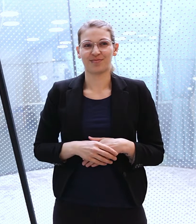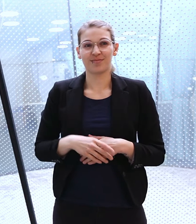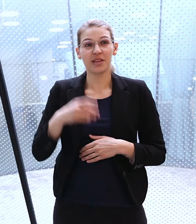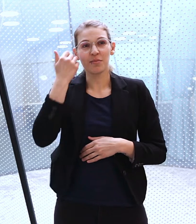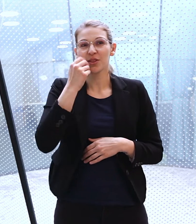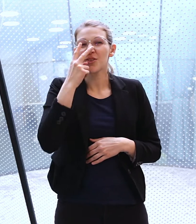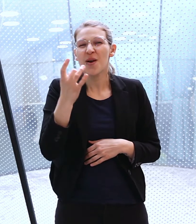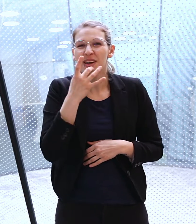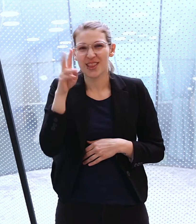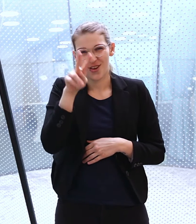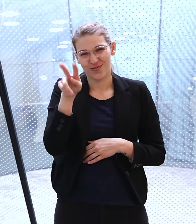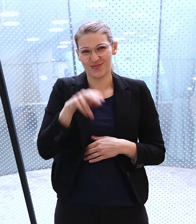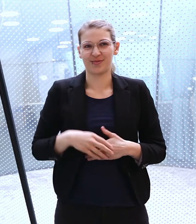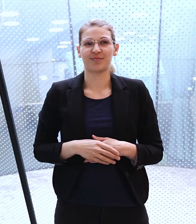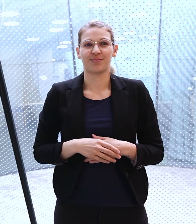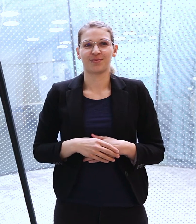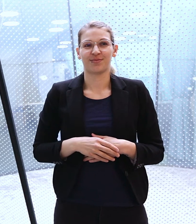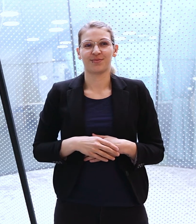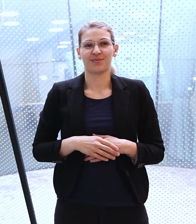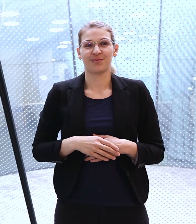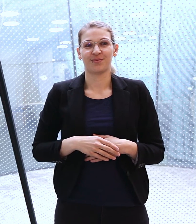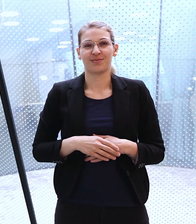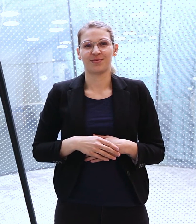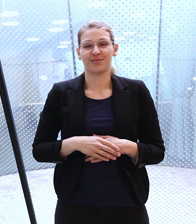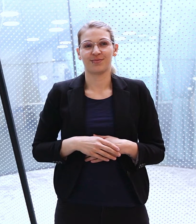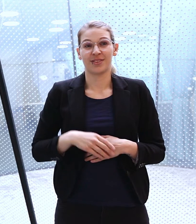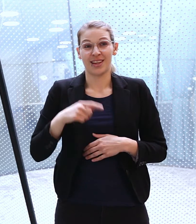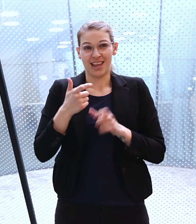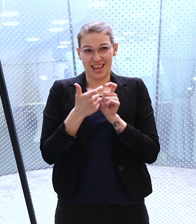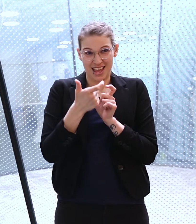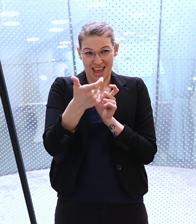noch den ursprünglichen Panthia. Schauen Sie sich dieses einmal genauer an.